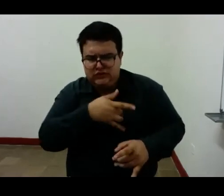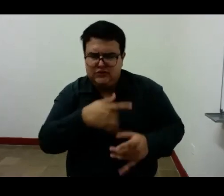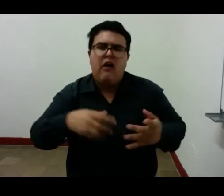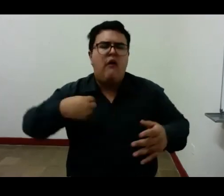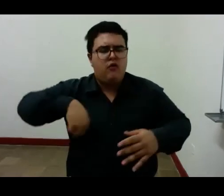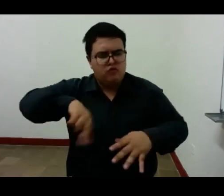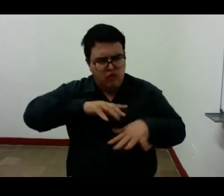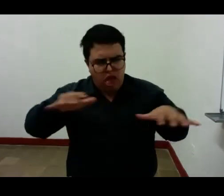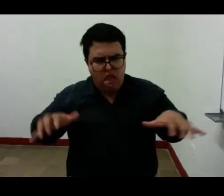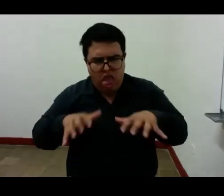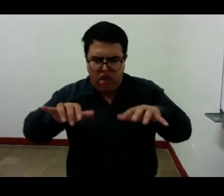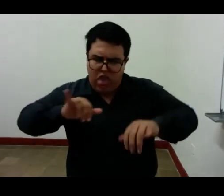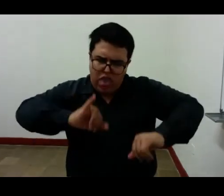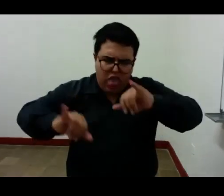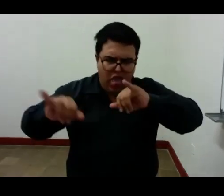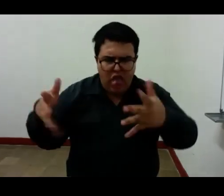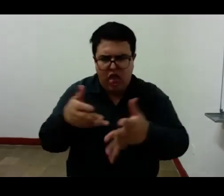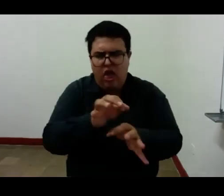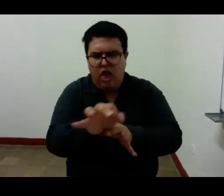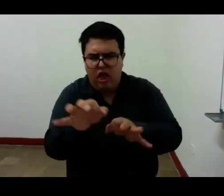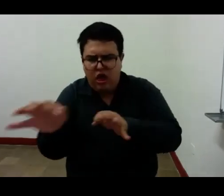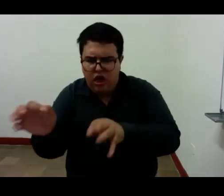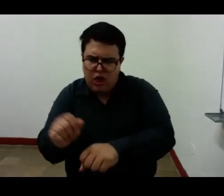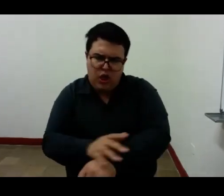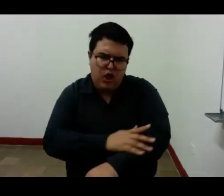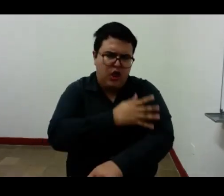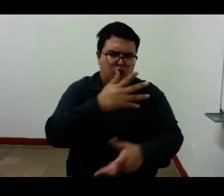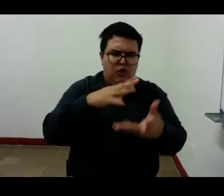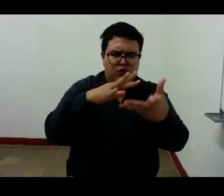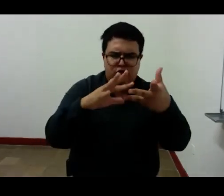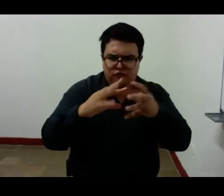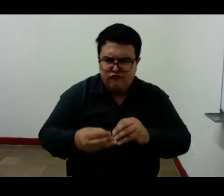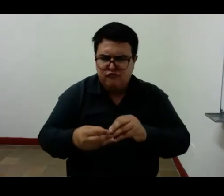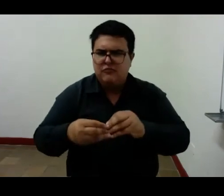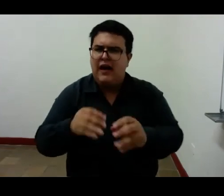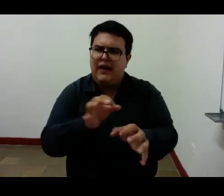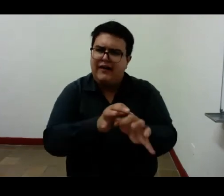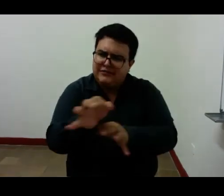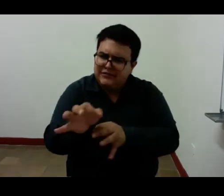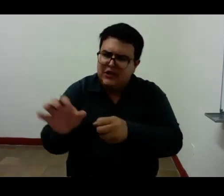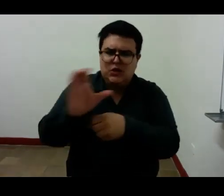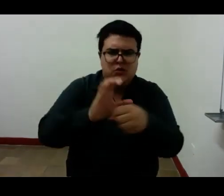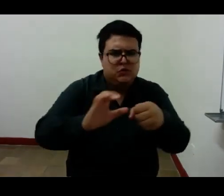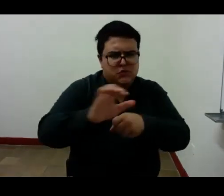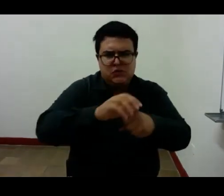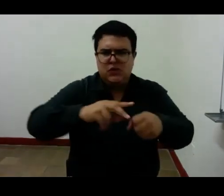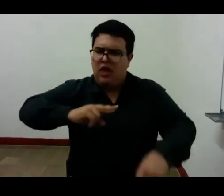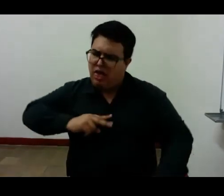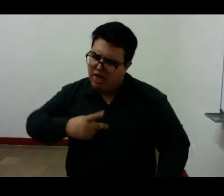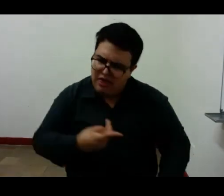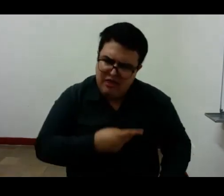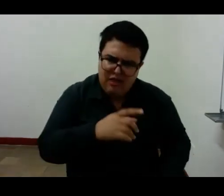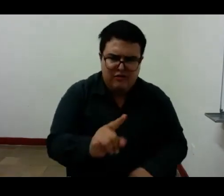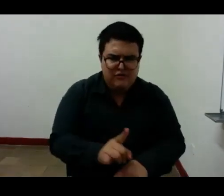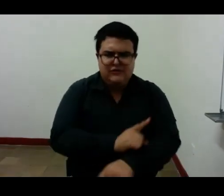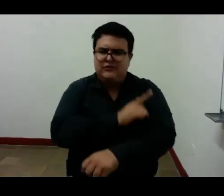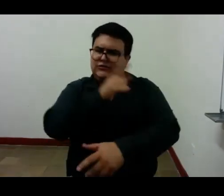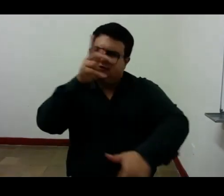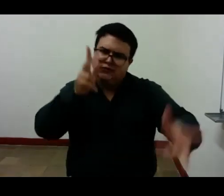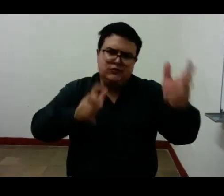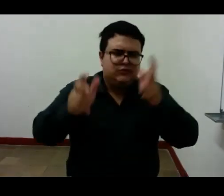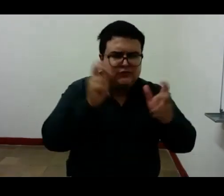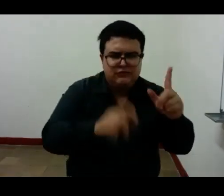poblaciones multiplicidades devenires afectos acontecimientos